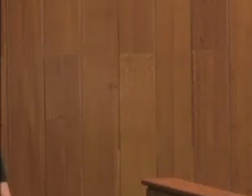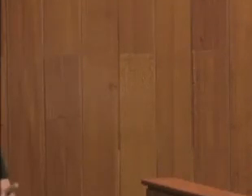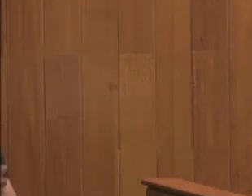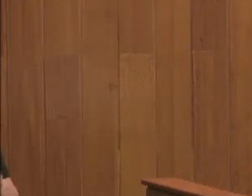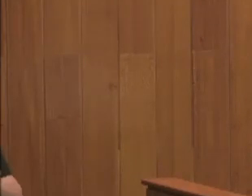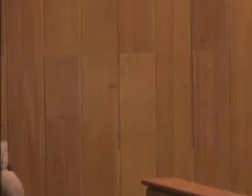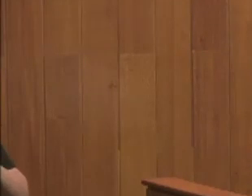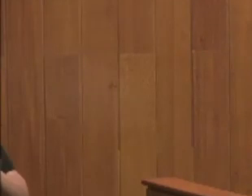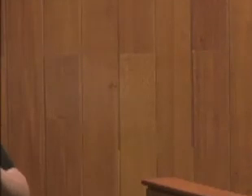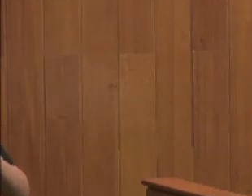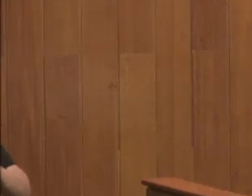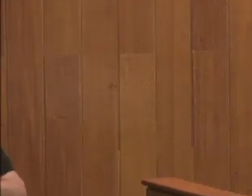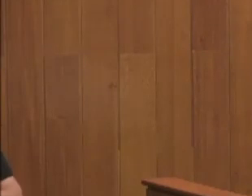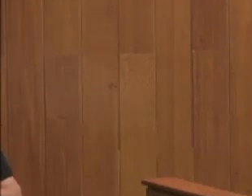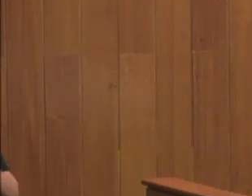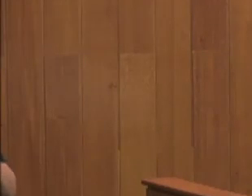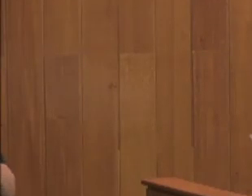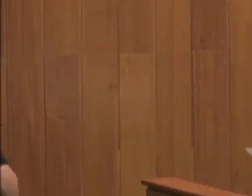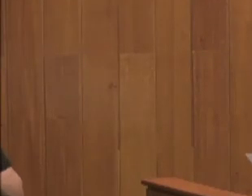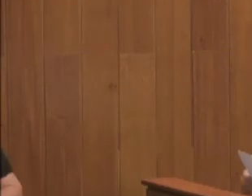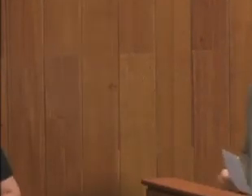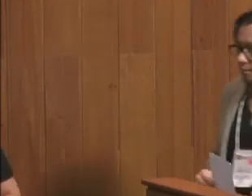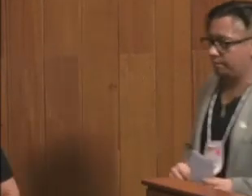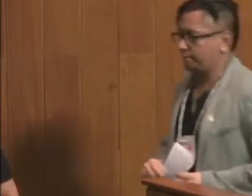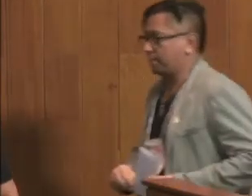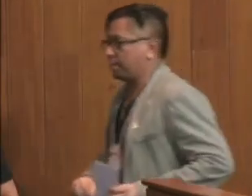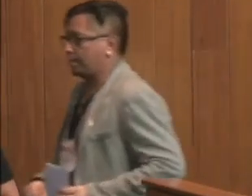funcional dos membros do Ministério Público. Era essa.